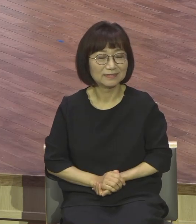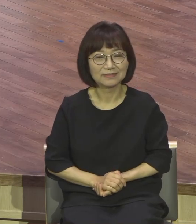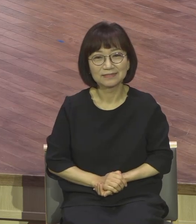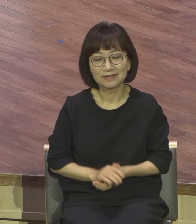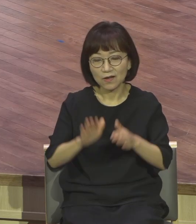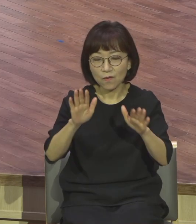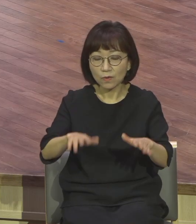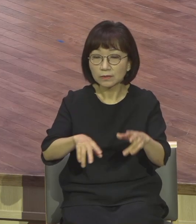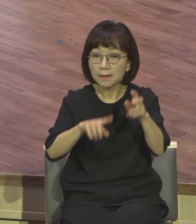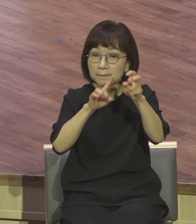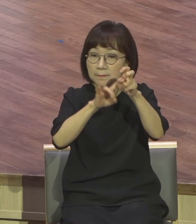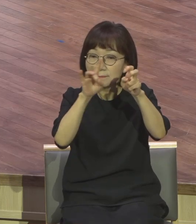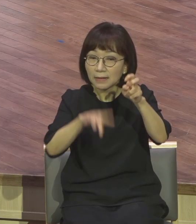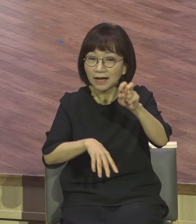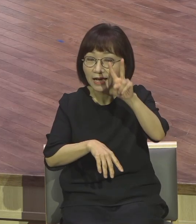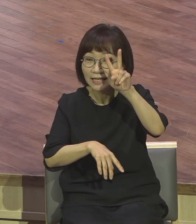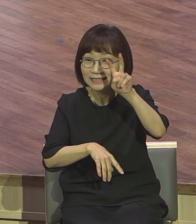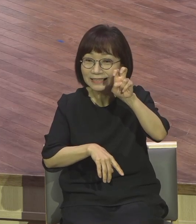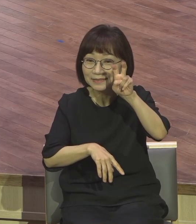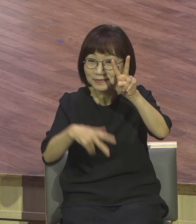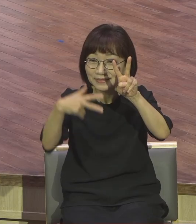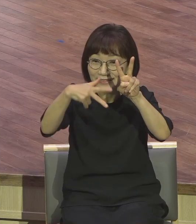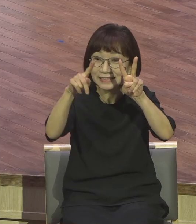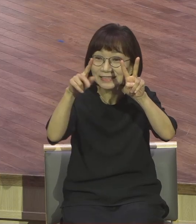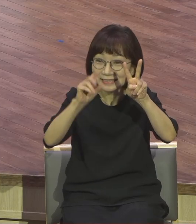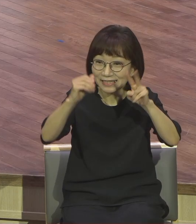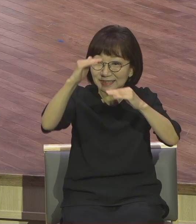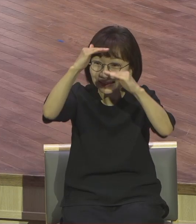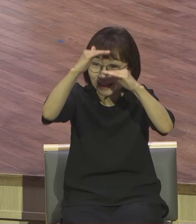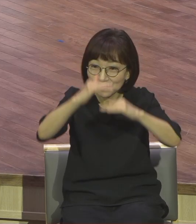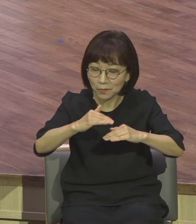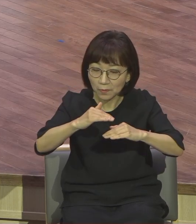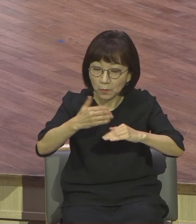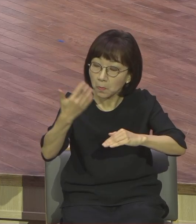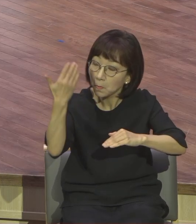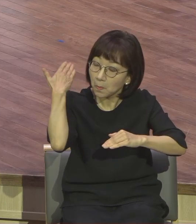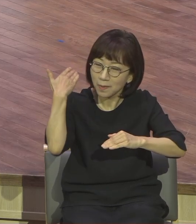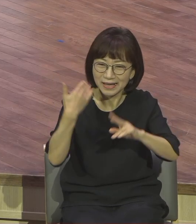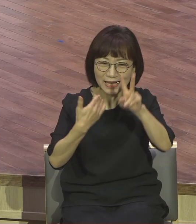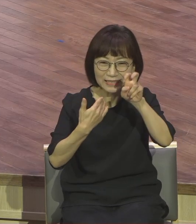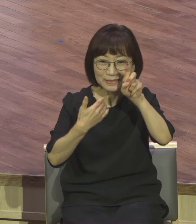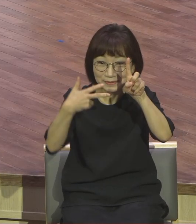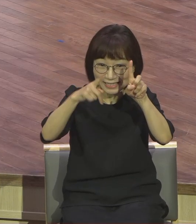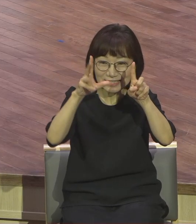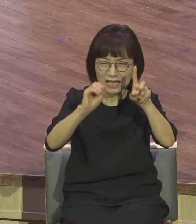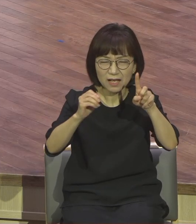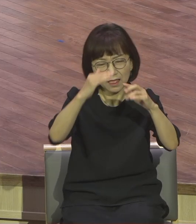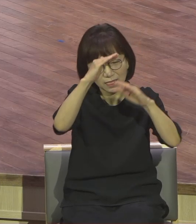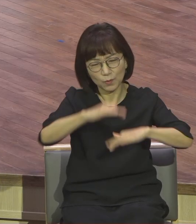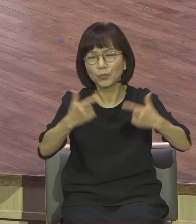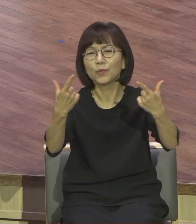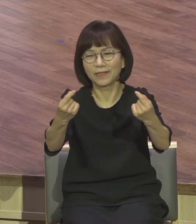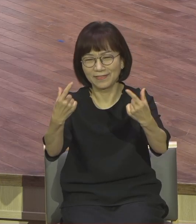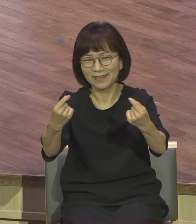마태봄 22장 말씀은 마태봄 21장에서와 같이 지금 이어집니다.